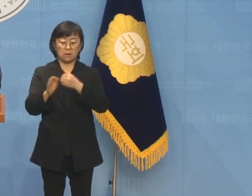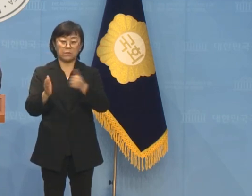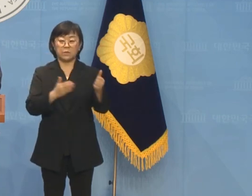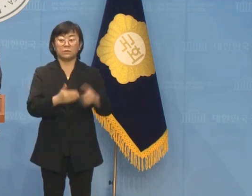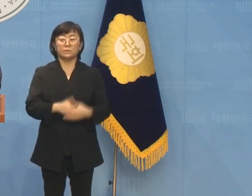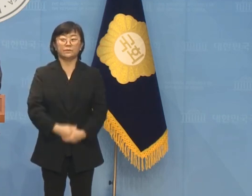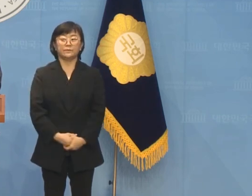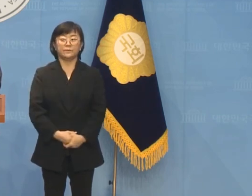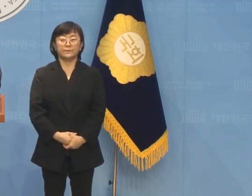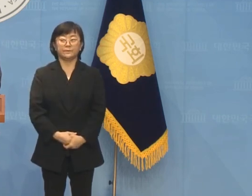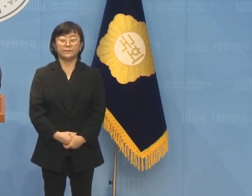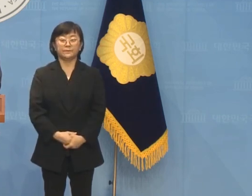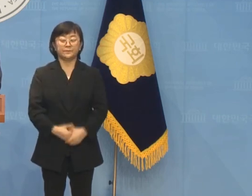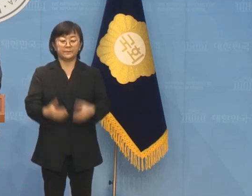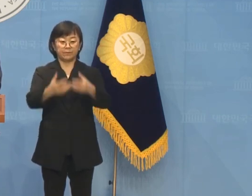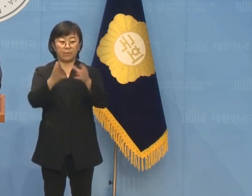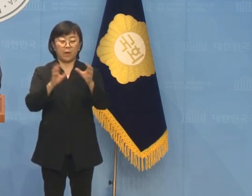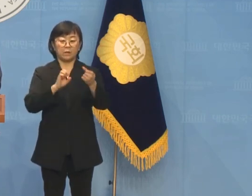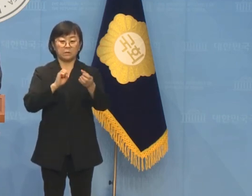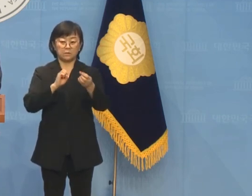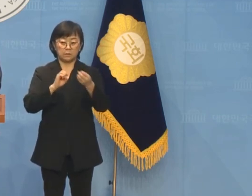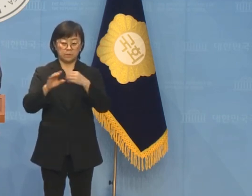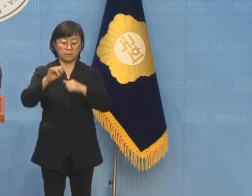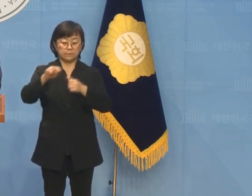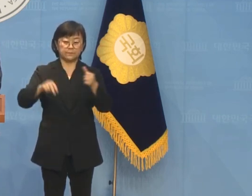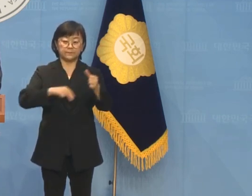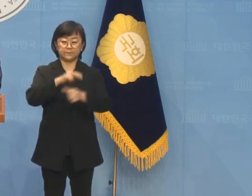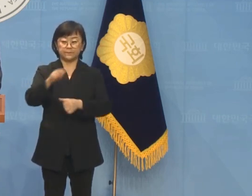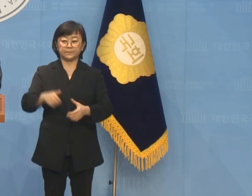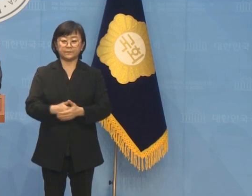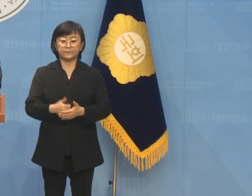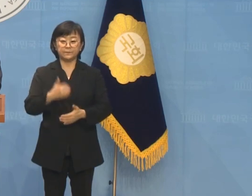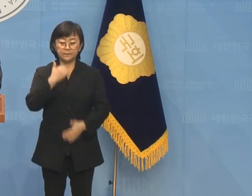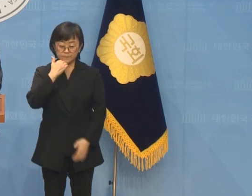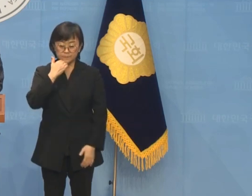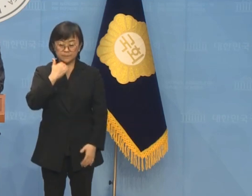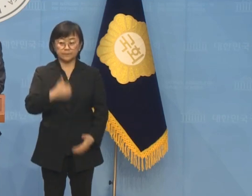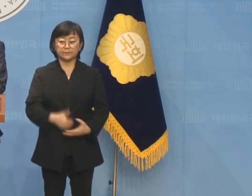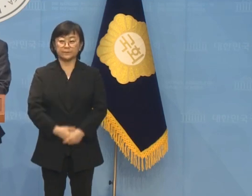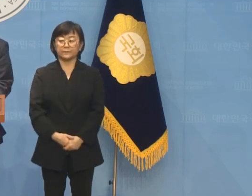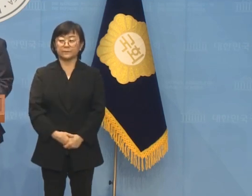바랍니다. 당이 답해야 할 상황입니다. 기다리겠습니다.